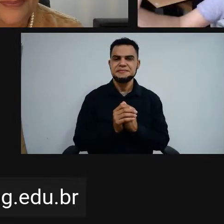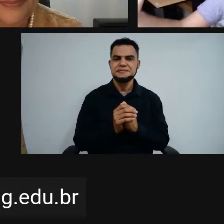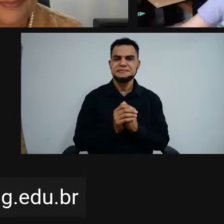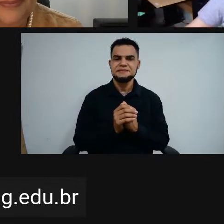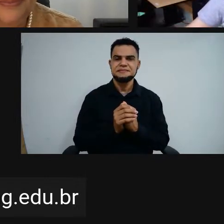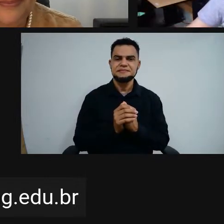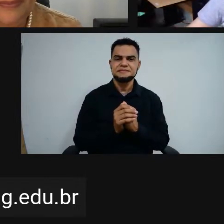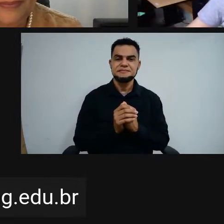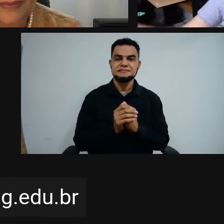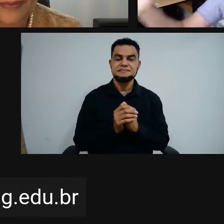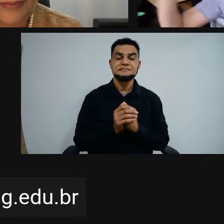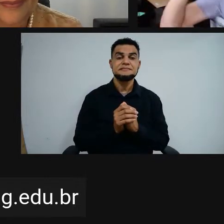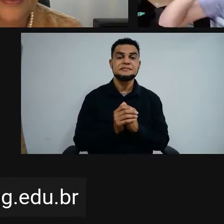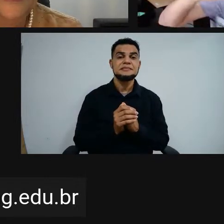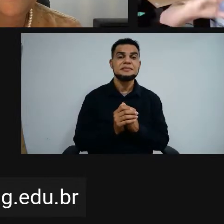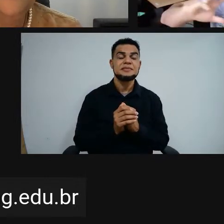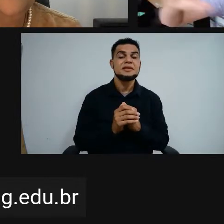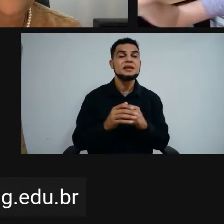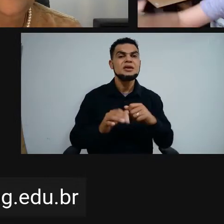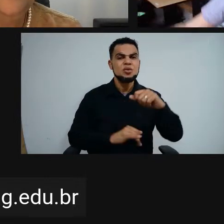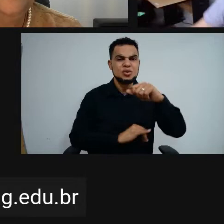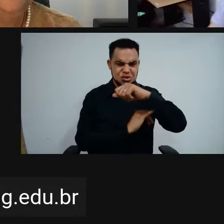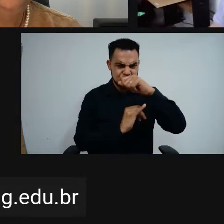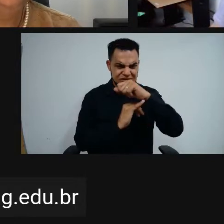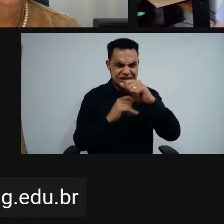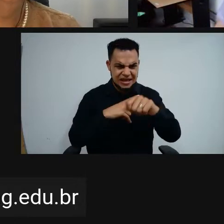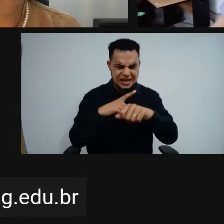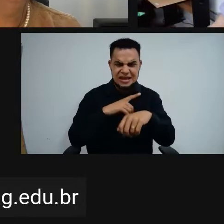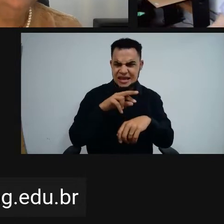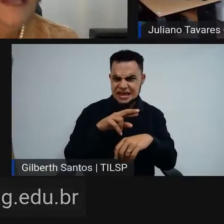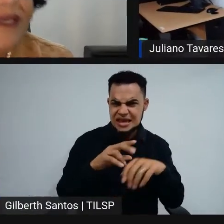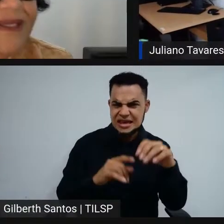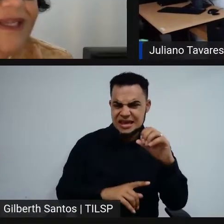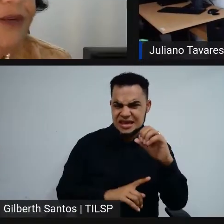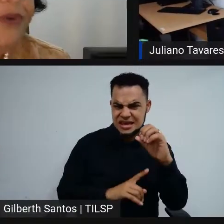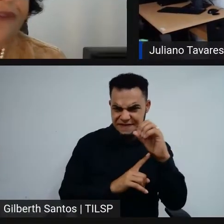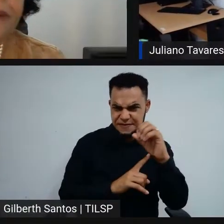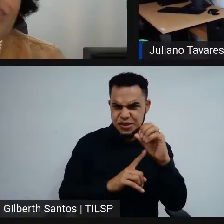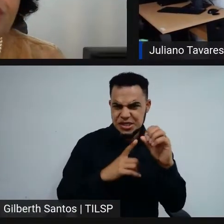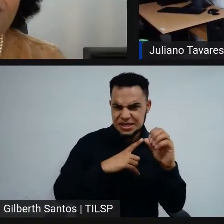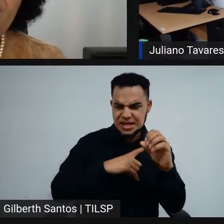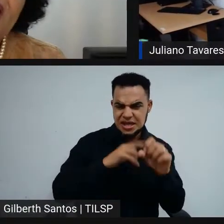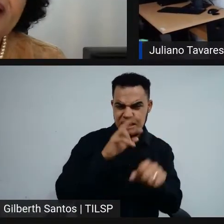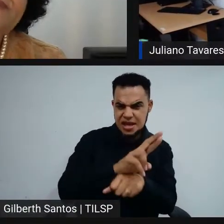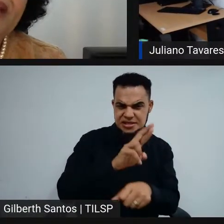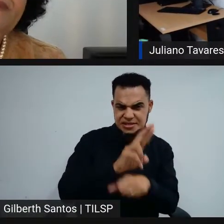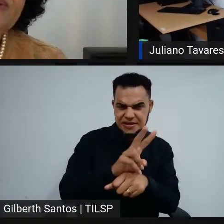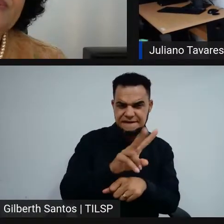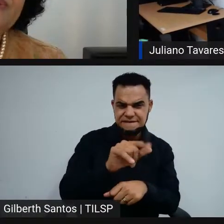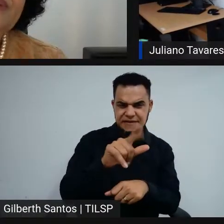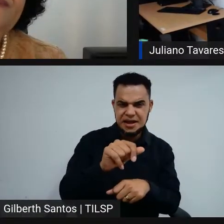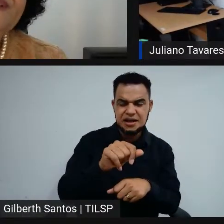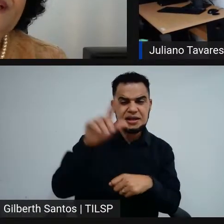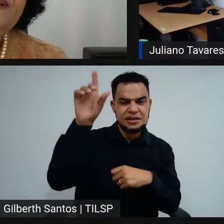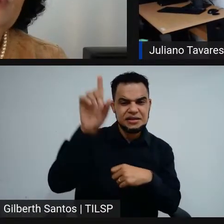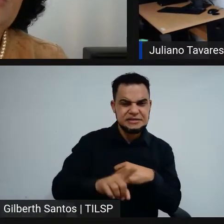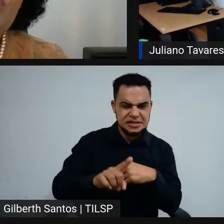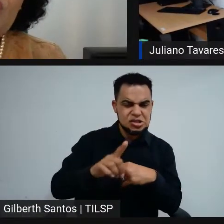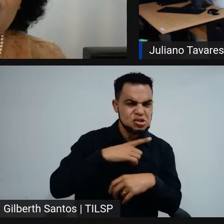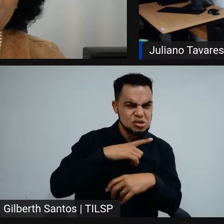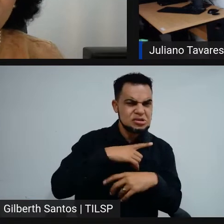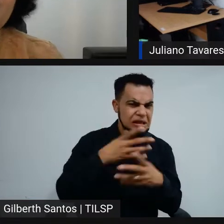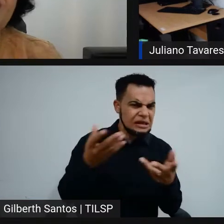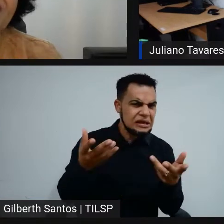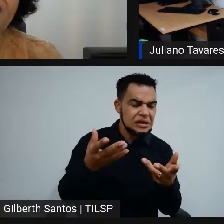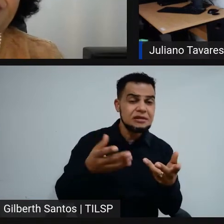O Instituto reserva vagas para pessoas com deficiência, como é que é isso, Vilma? Sim, sim. O IFMG tem vagas para pessoas com deficiência em